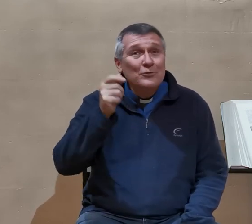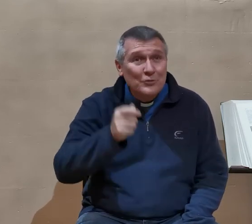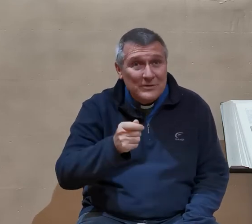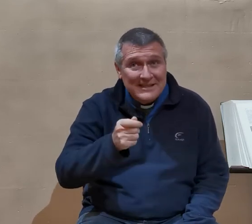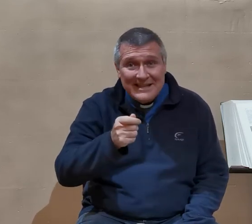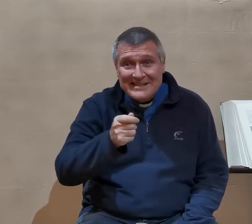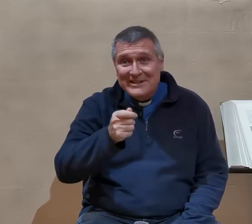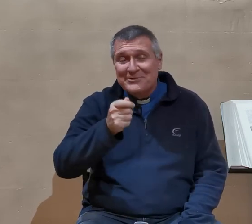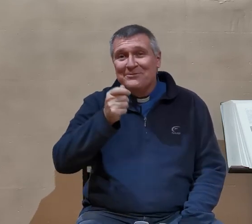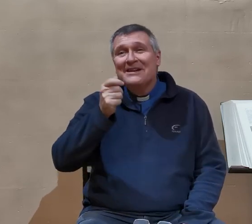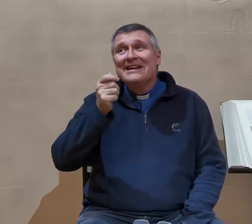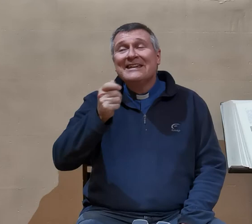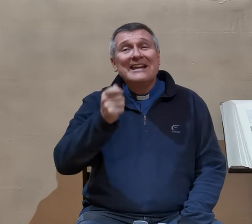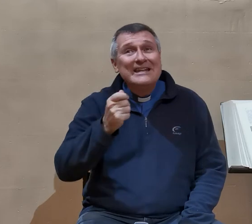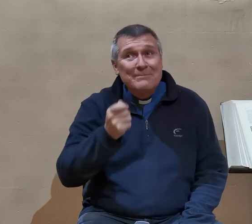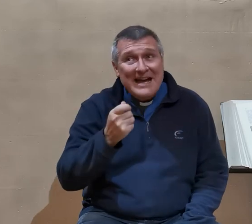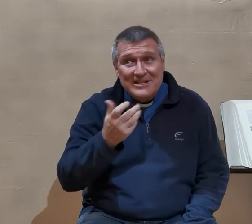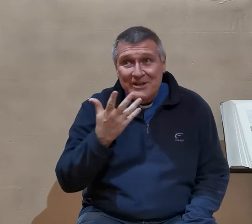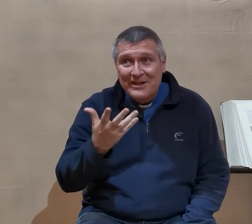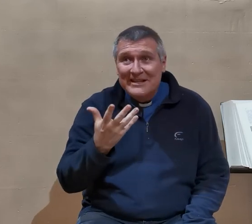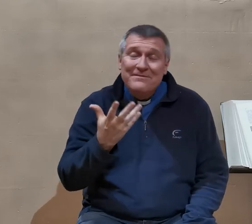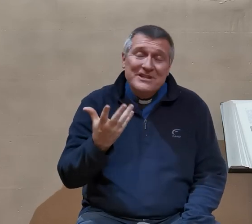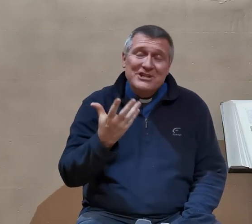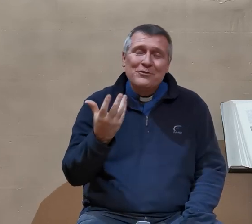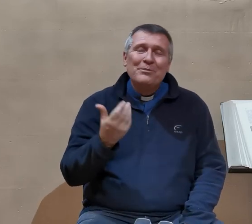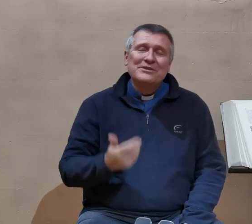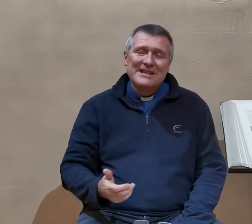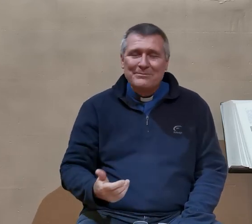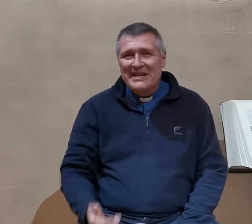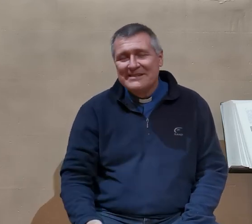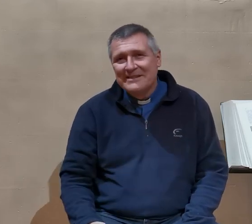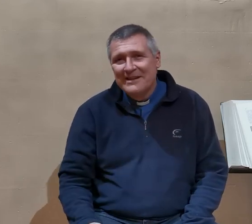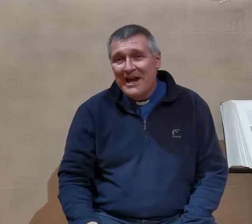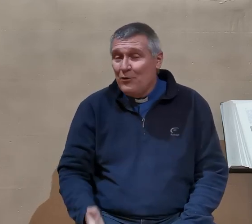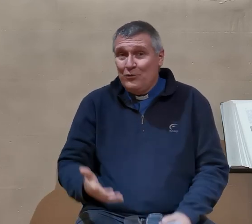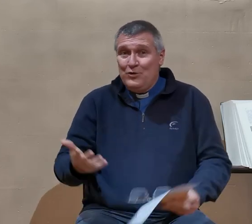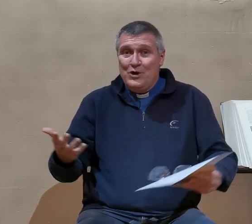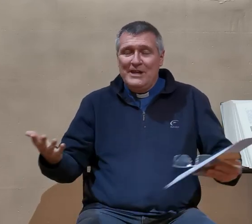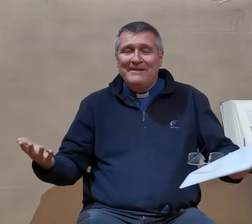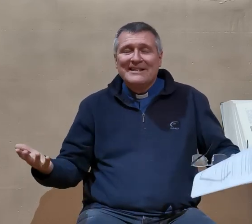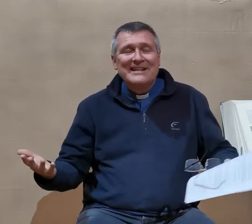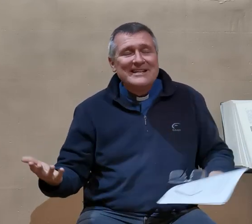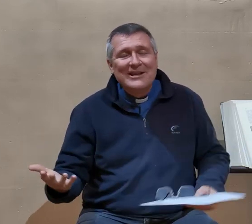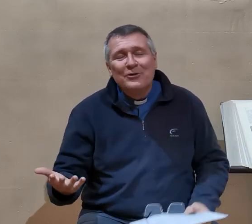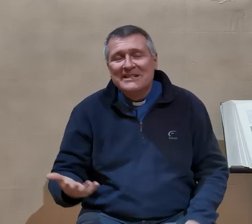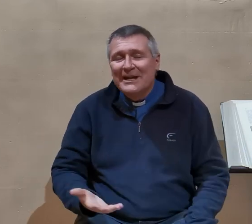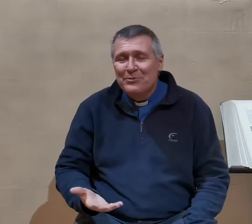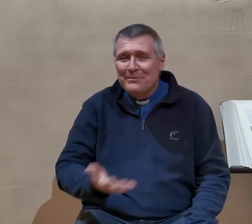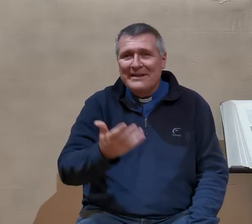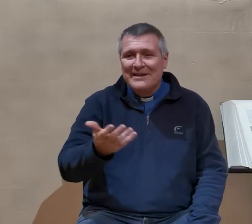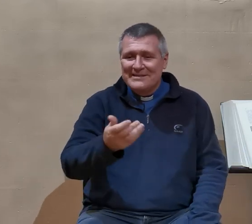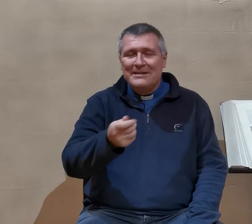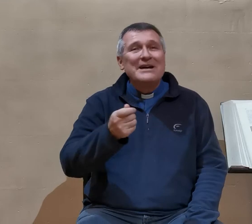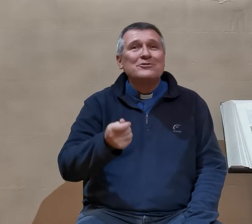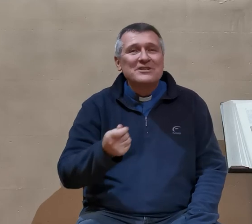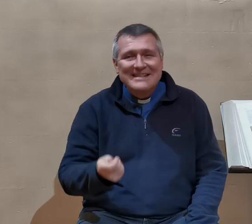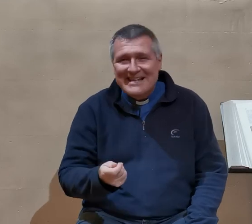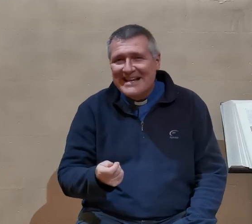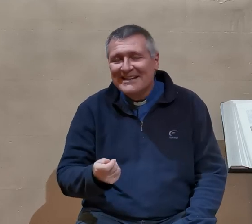est le nom qui est inscrit dessus ? Et quelle est l'image, l'effigie que porte cette pièce ? Alors les pharisiens et les hérodiens répondent, c'est l'image de César.